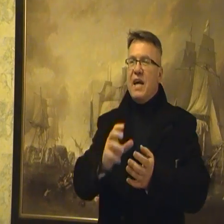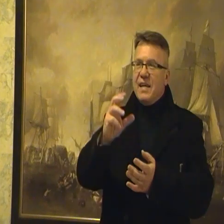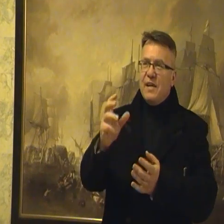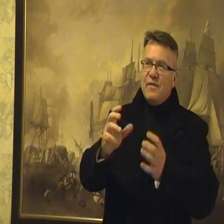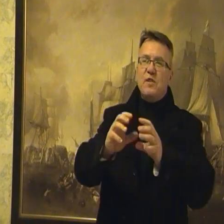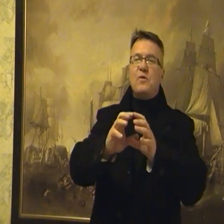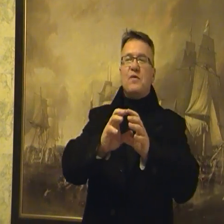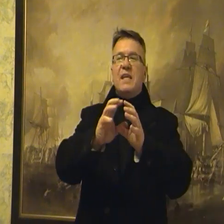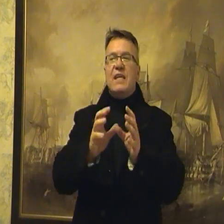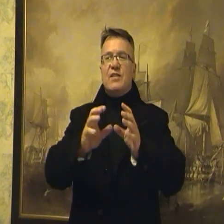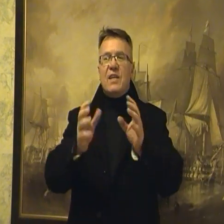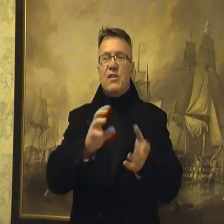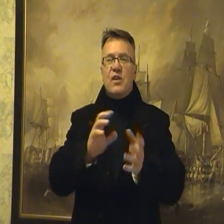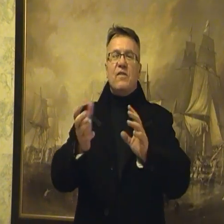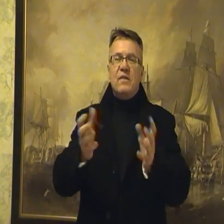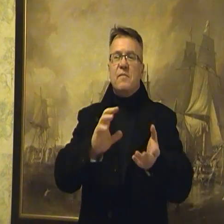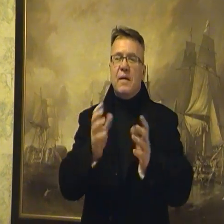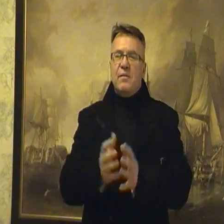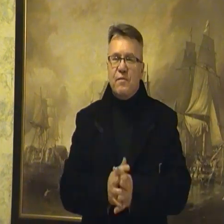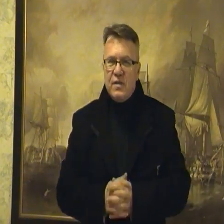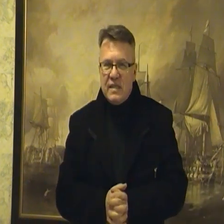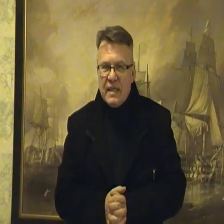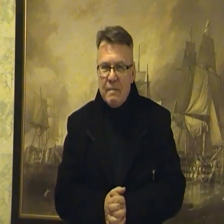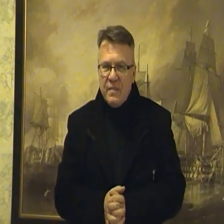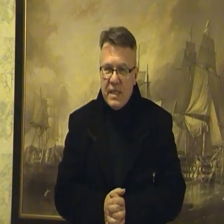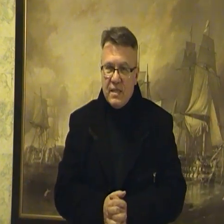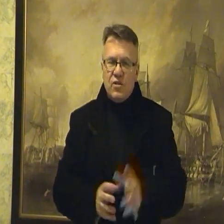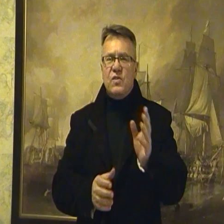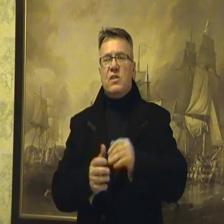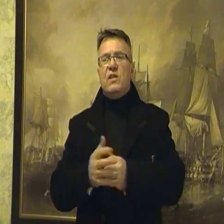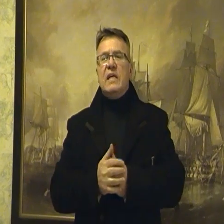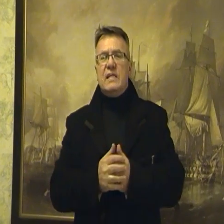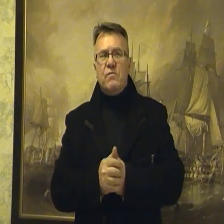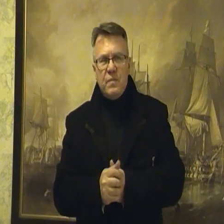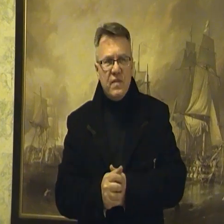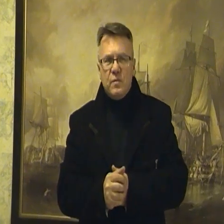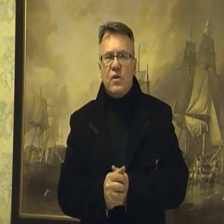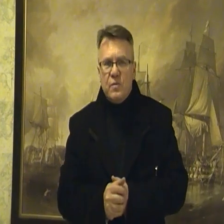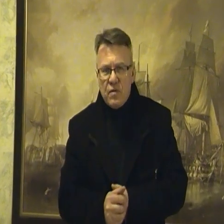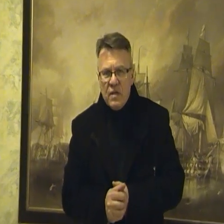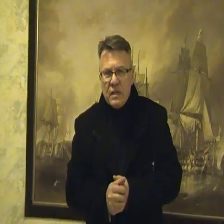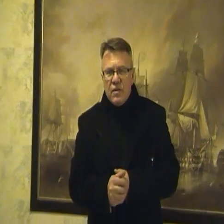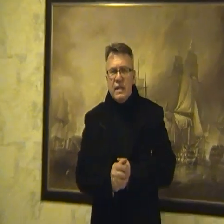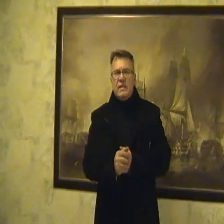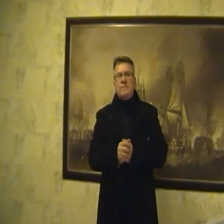widzimy tutaj, co, dlaczego ma być w Polsce nędza. Oczywiście ten cały, powiedzmy, rozbiór kolejny